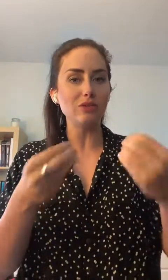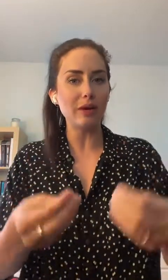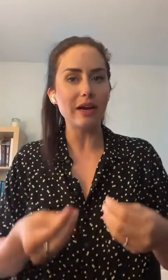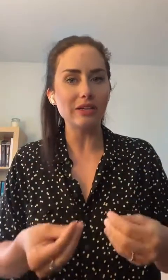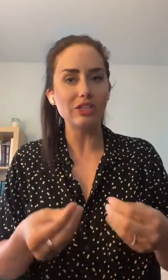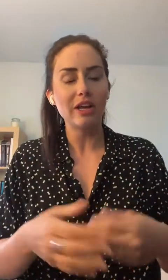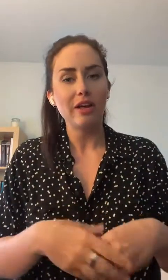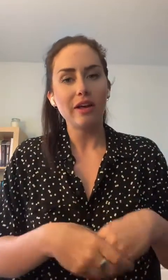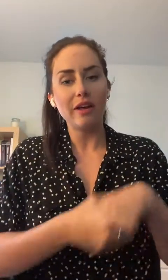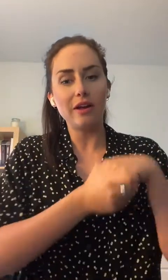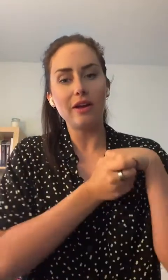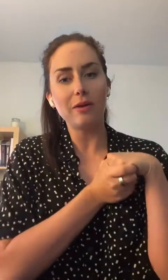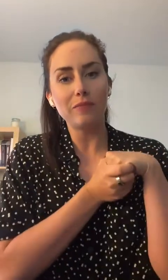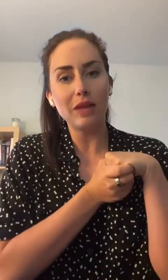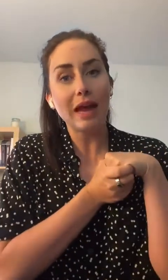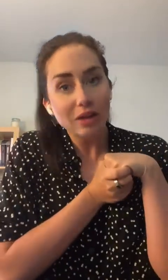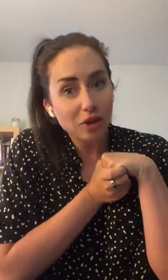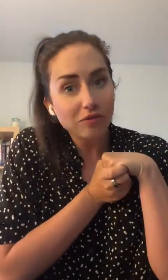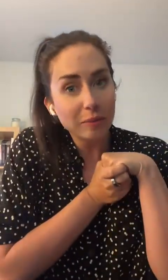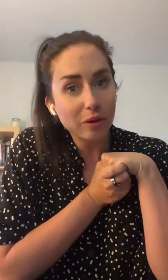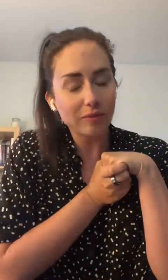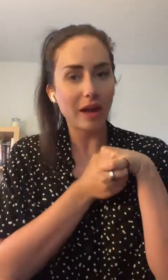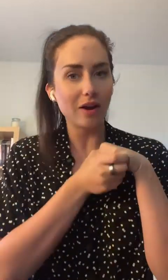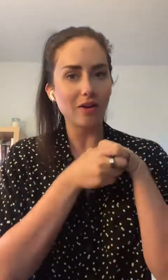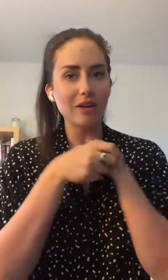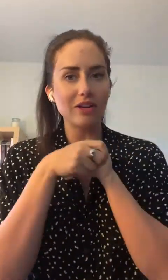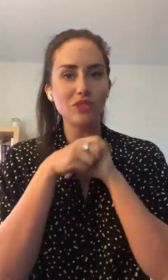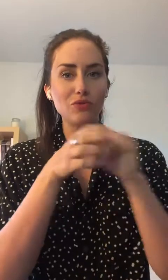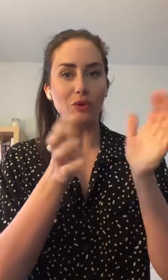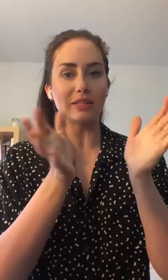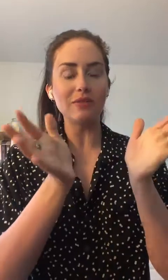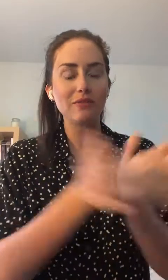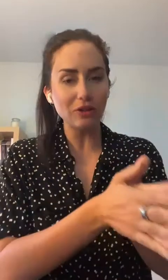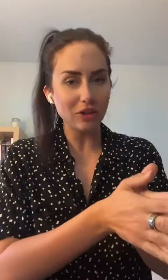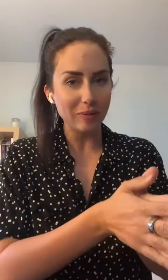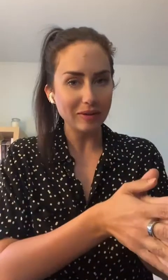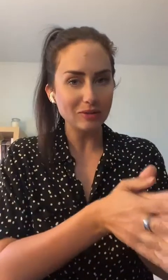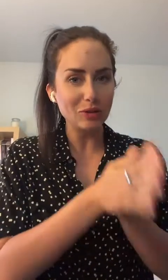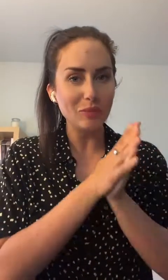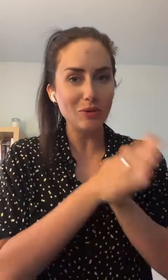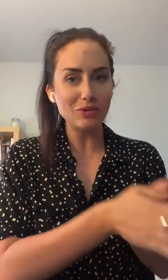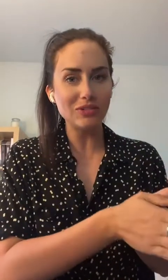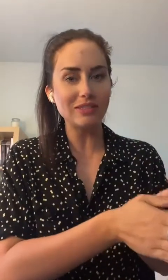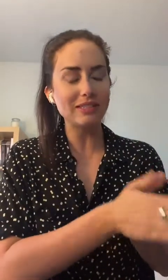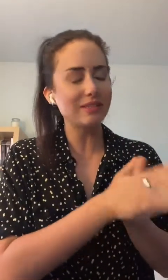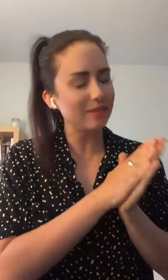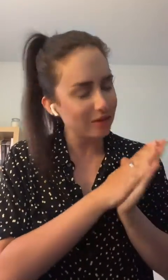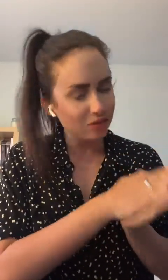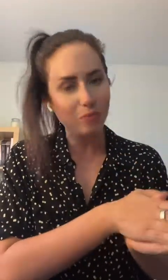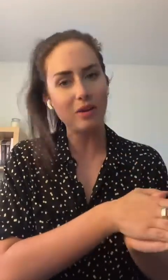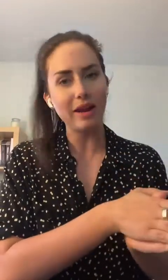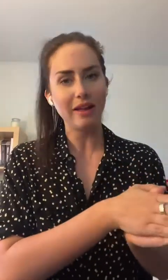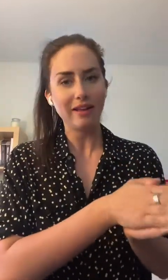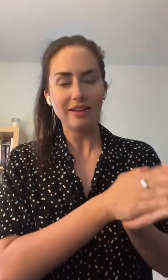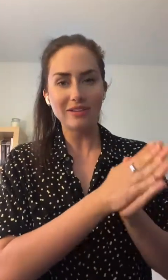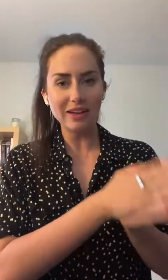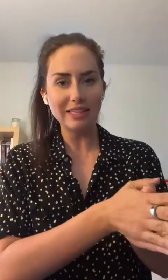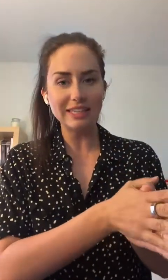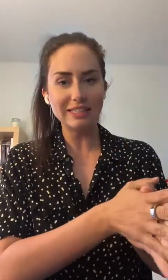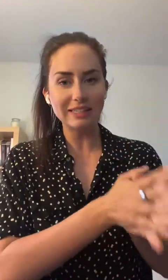nettoyage. Elle ne le fait pas. Alors, je vous conseille fortement de ne plus utiliser, s'il vous plaît, de lingettes